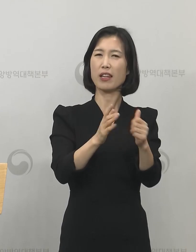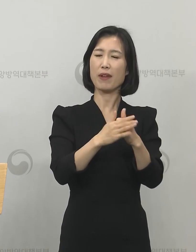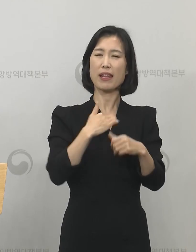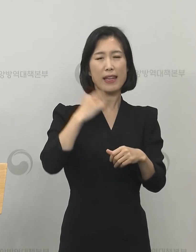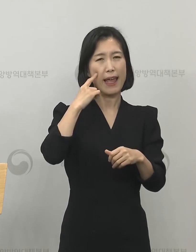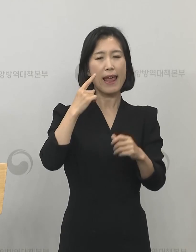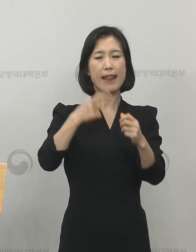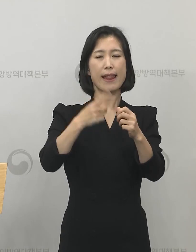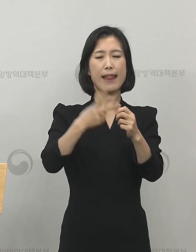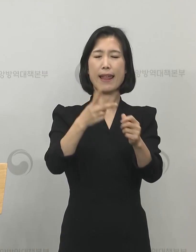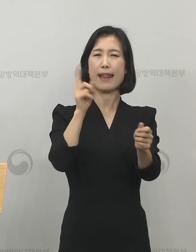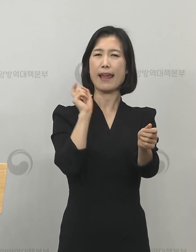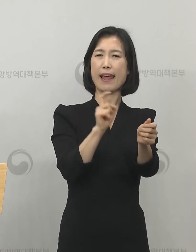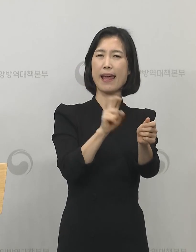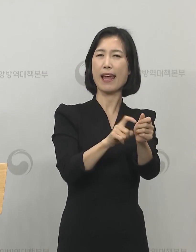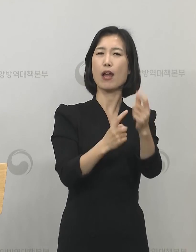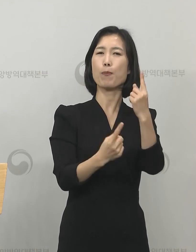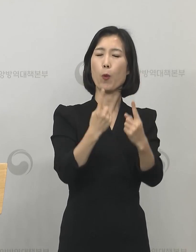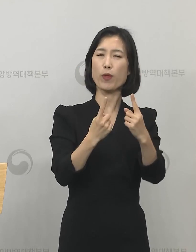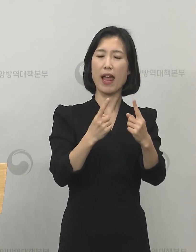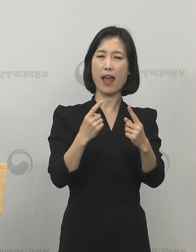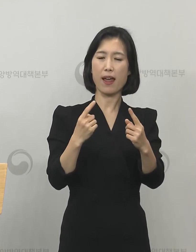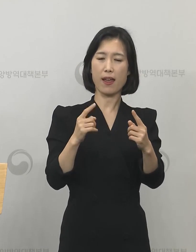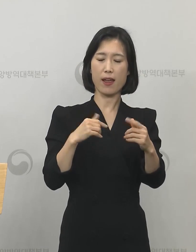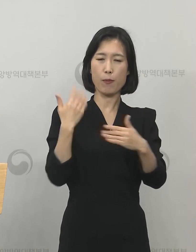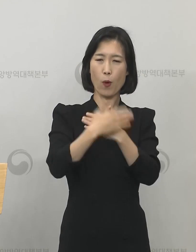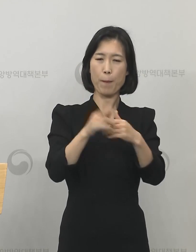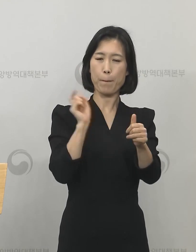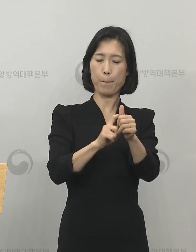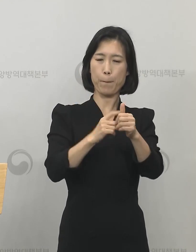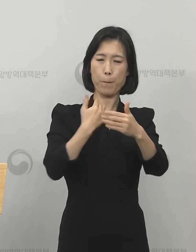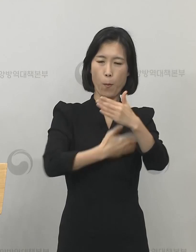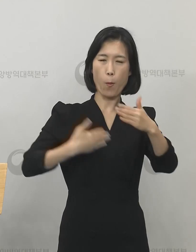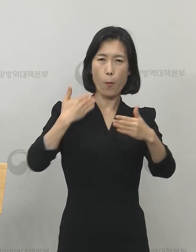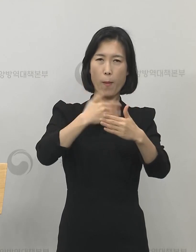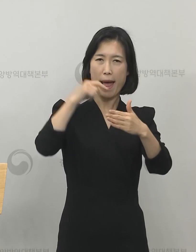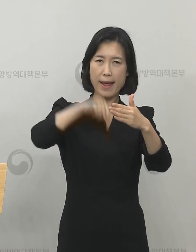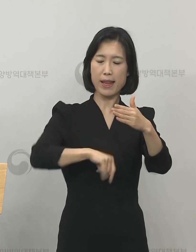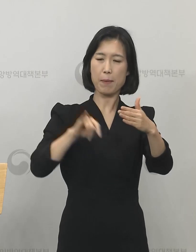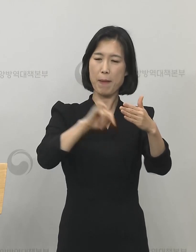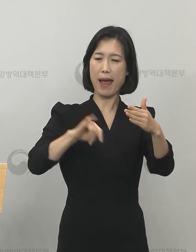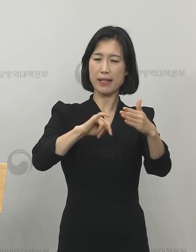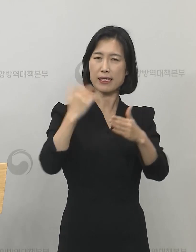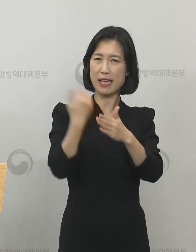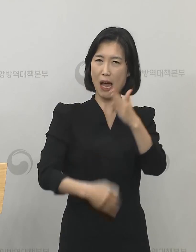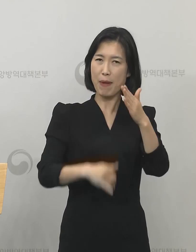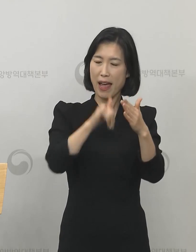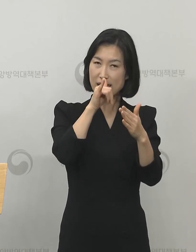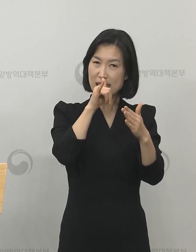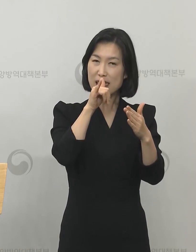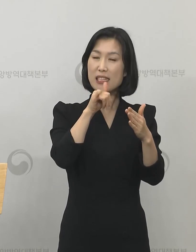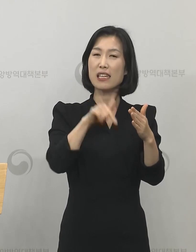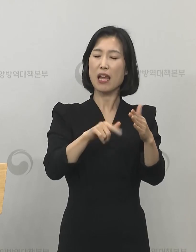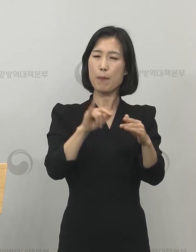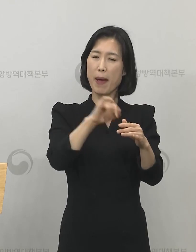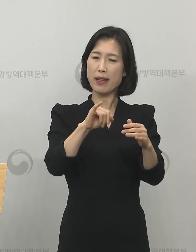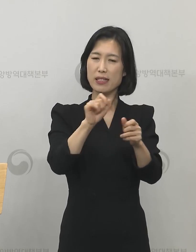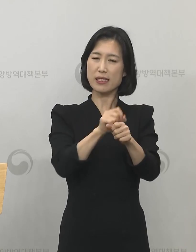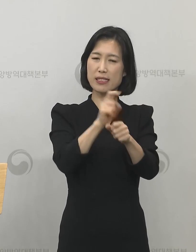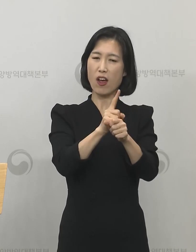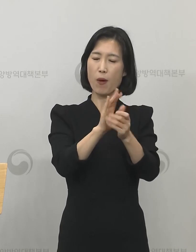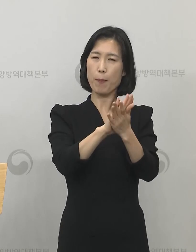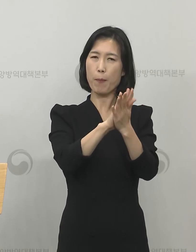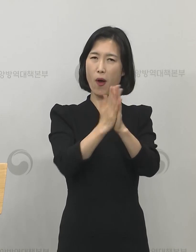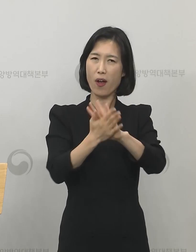기존에 감염된 그런 바이러스가 개인의 면역의 변화되거나 아니면 바이러스의 특성의 변화